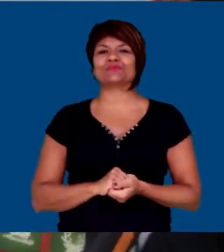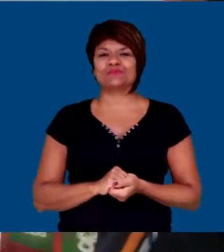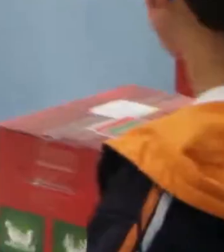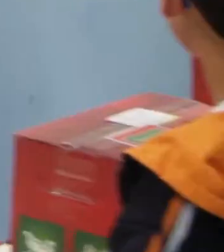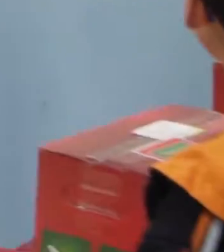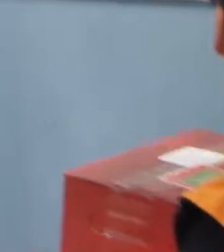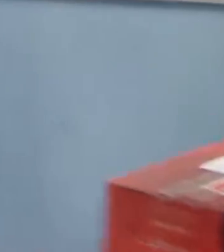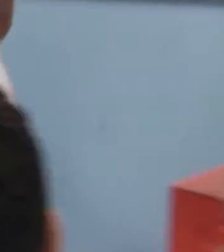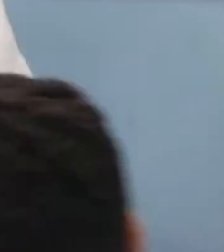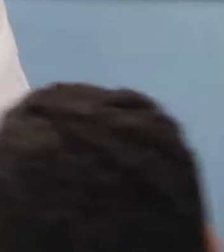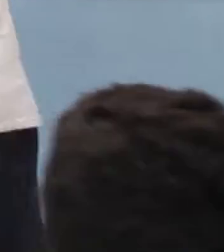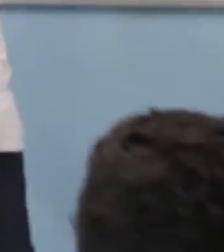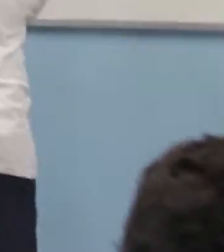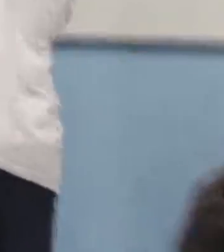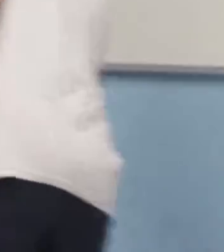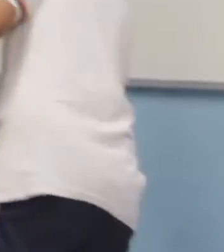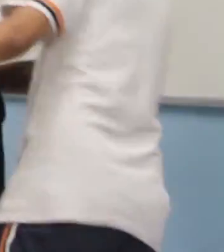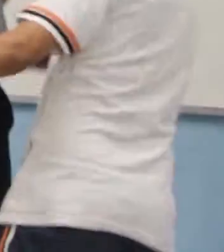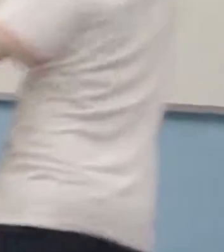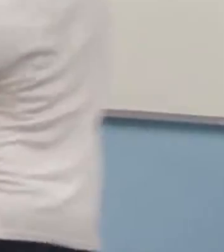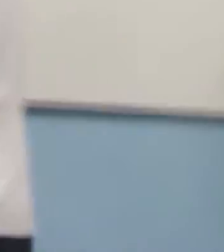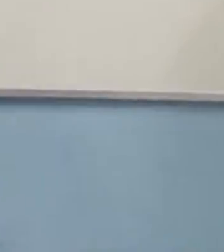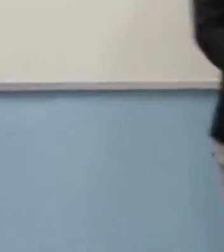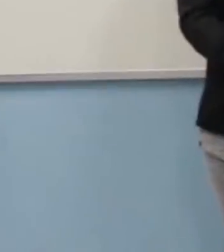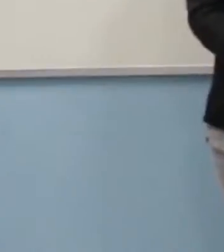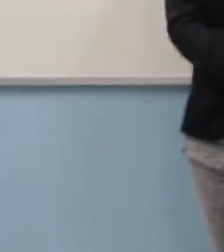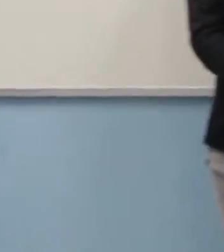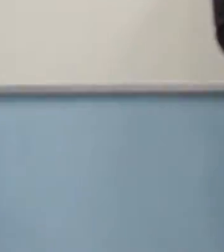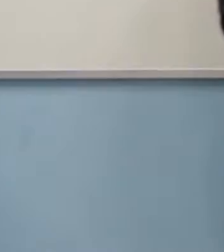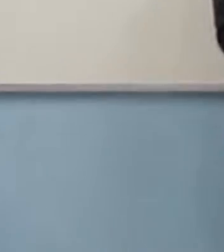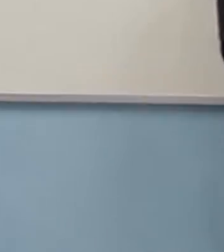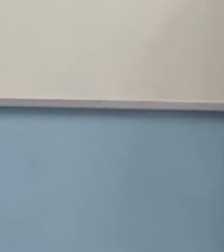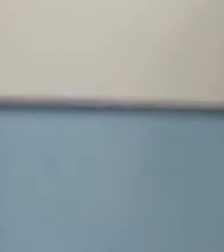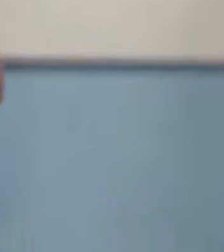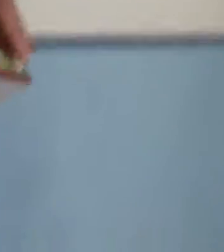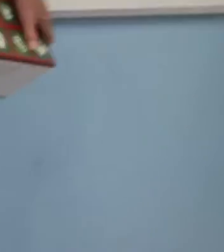Música Música